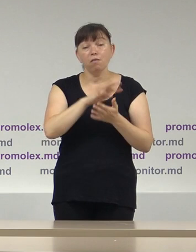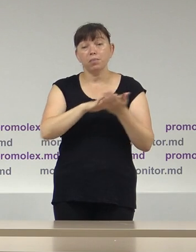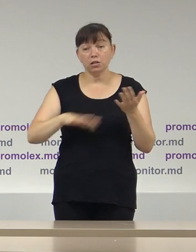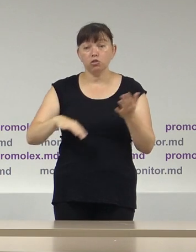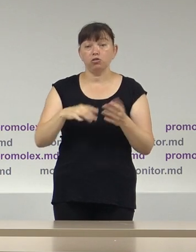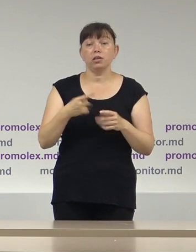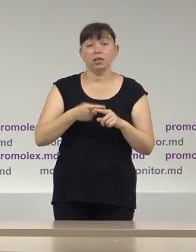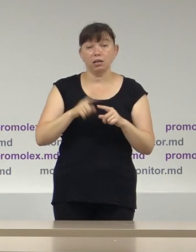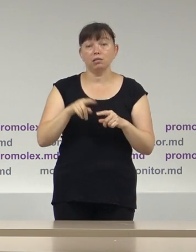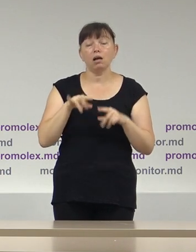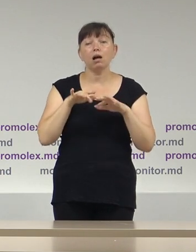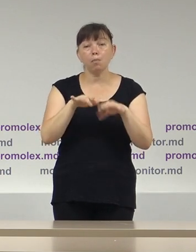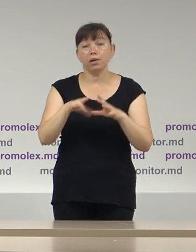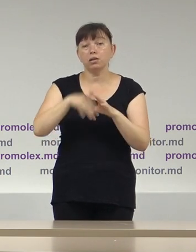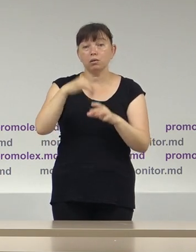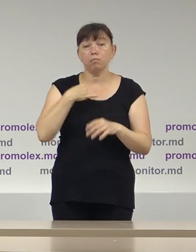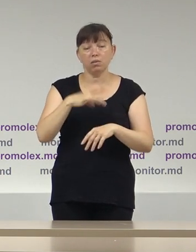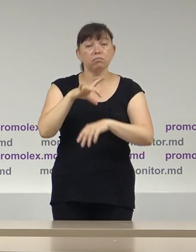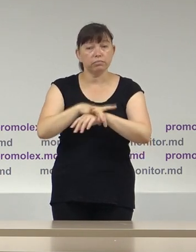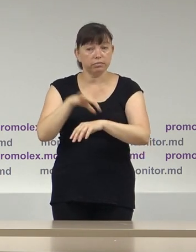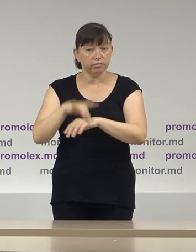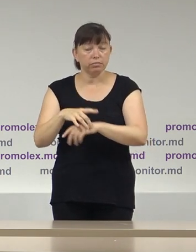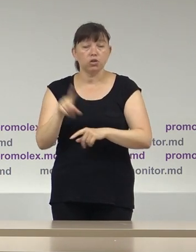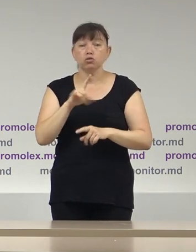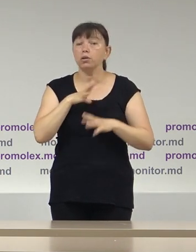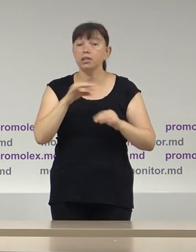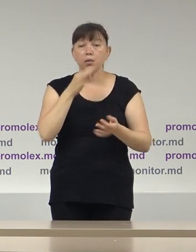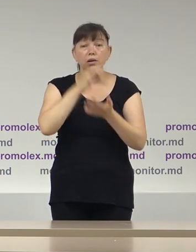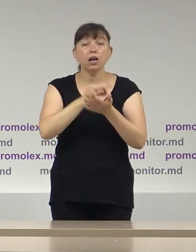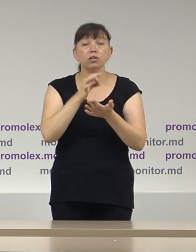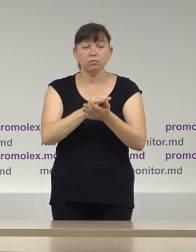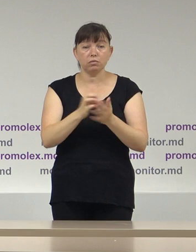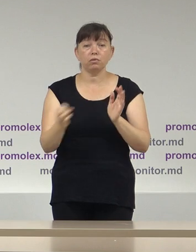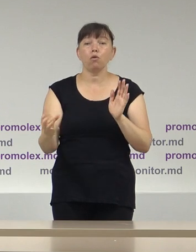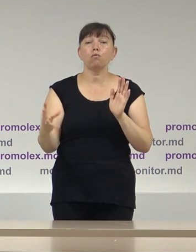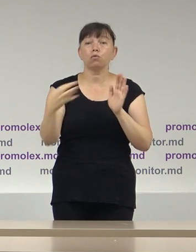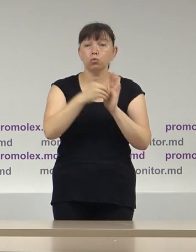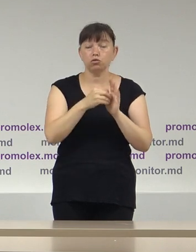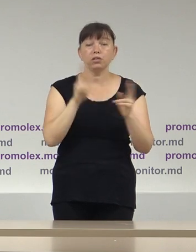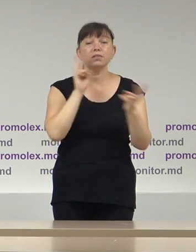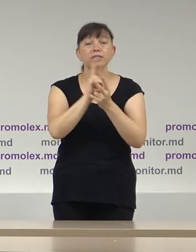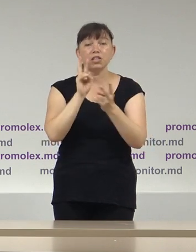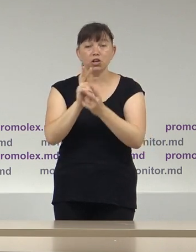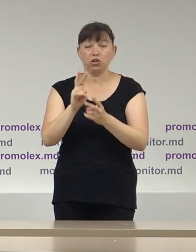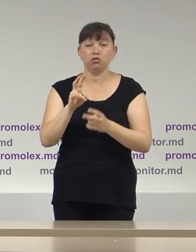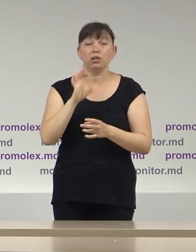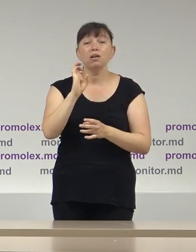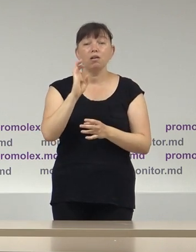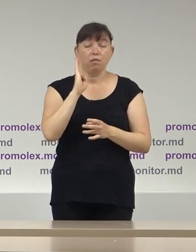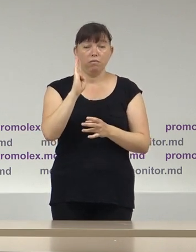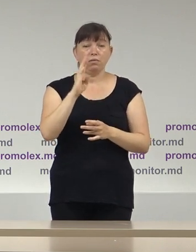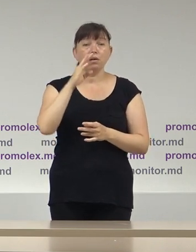în campanie electorală cu regret am constatat că nu au fost raportate întrunirile electorale în regiunea